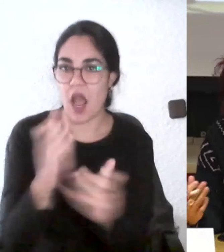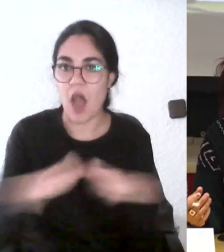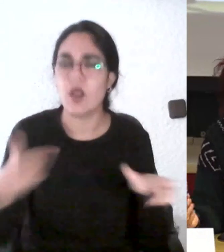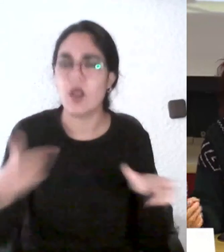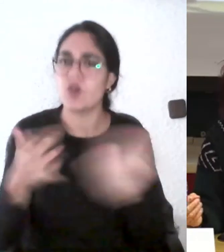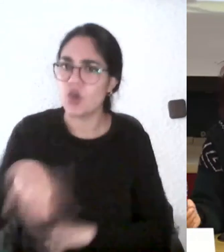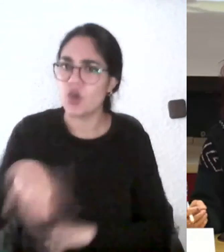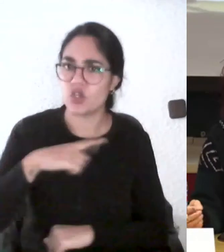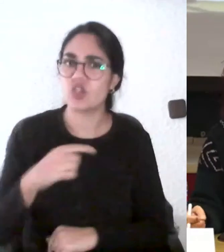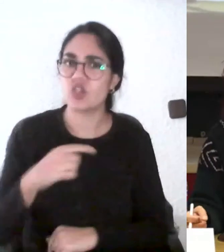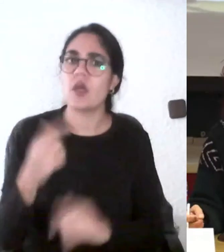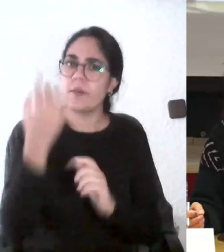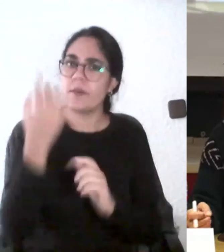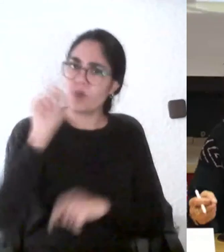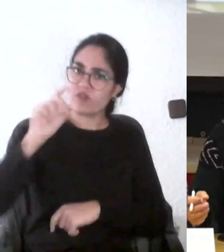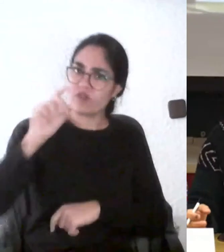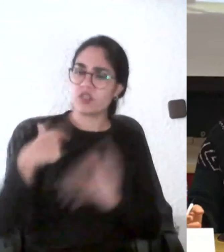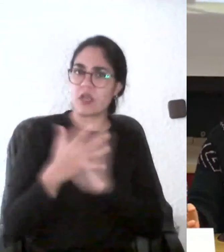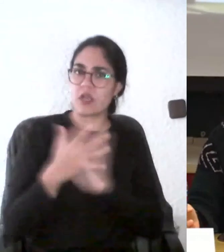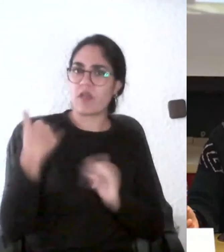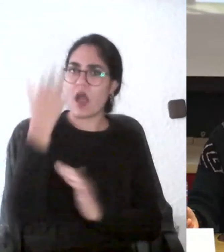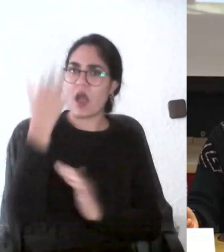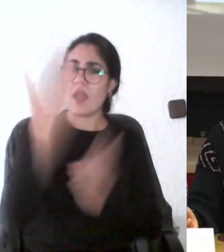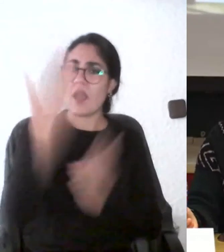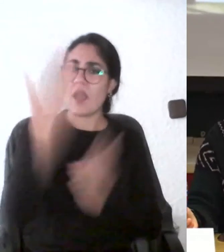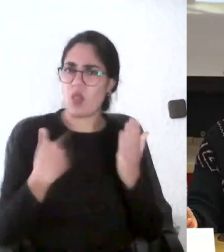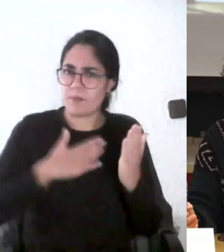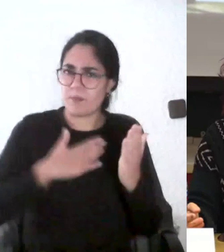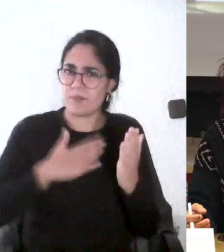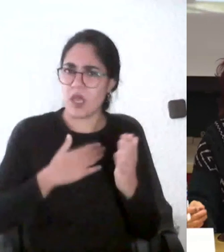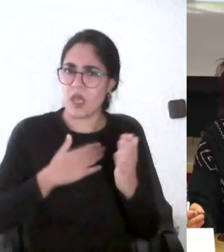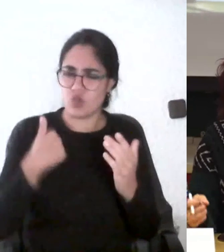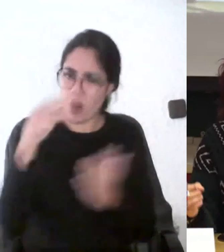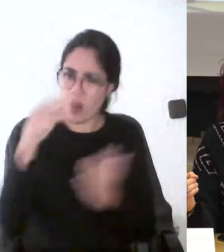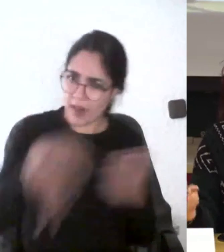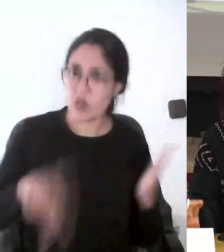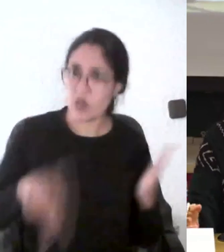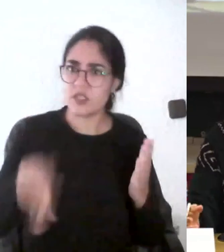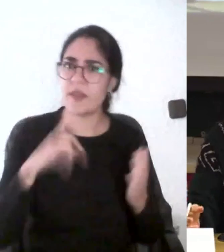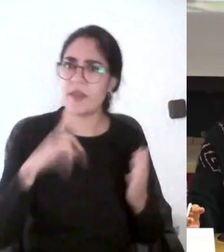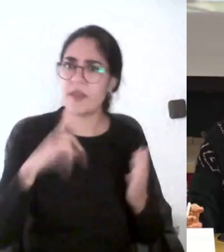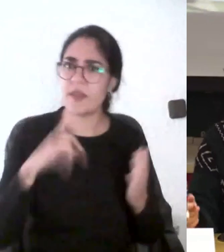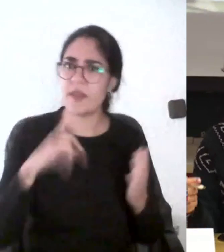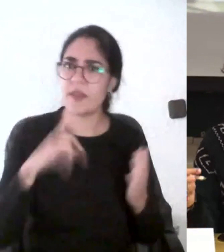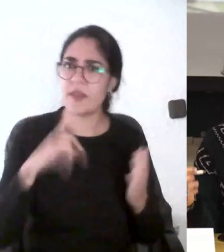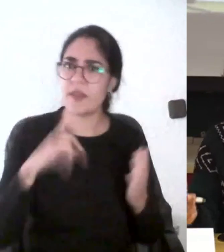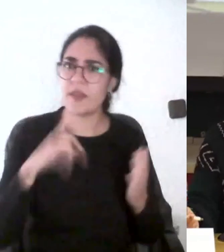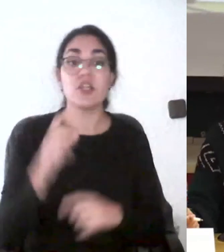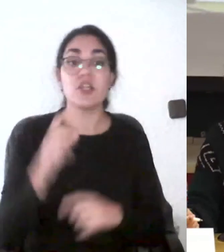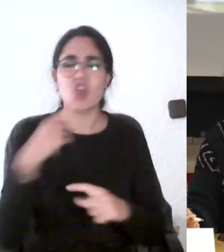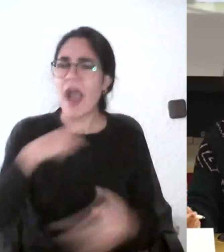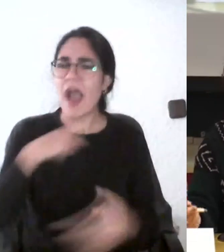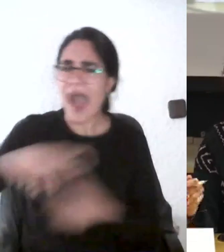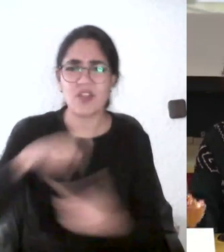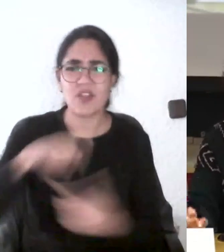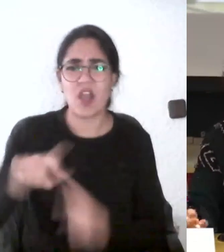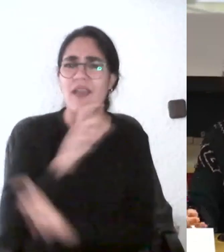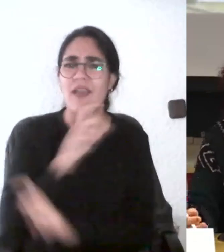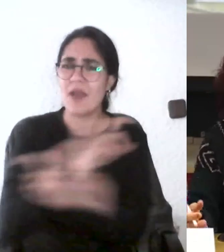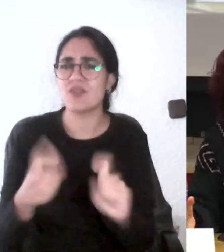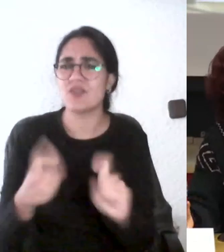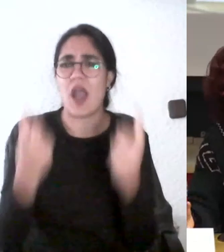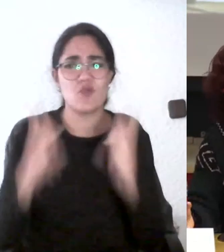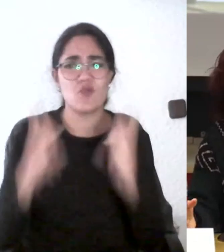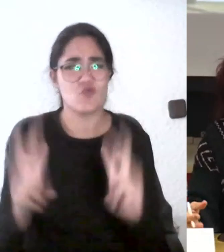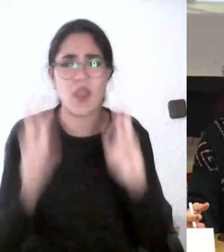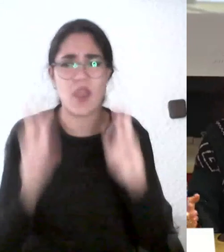yo se lo digo desde hace 20 años que he estado en esta universidad y les explico para qué sirven las encuestas que nos sirven que hay una que